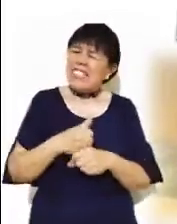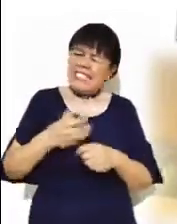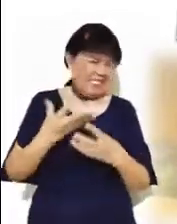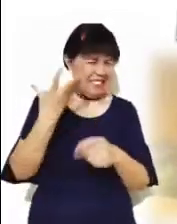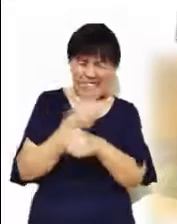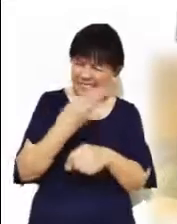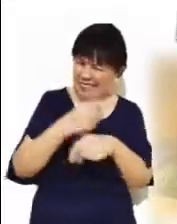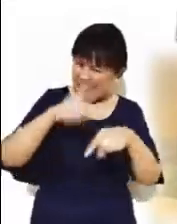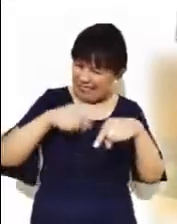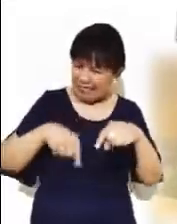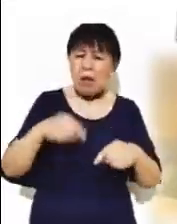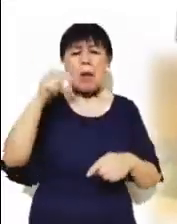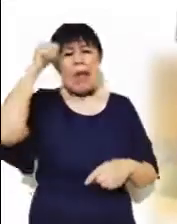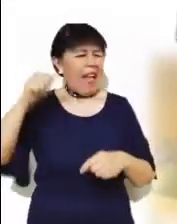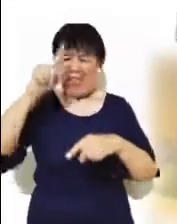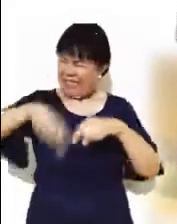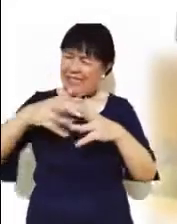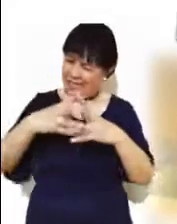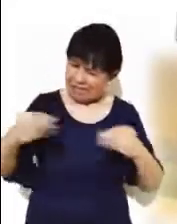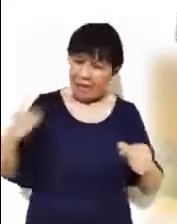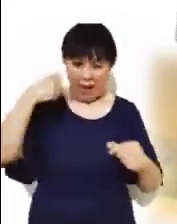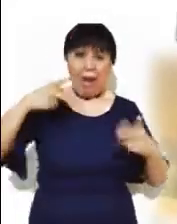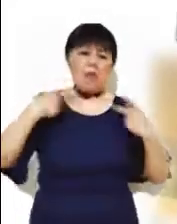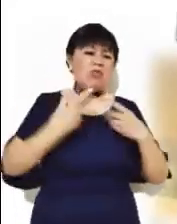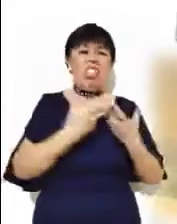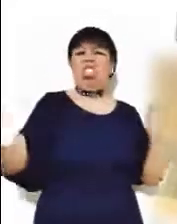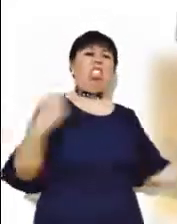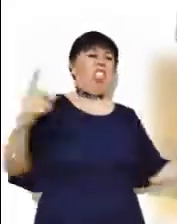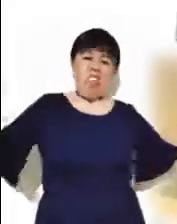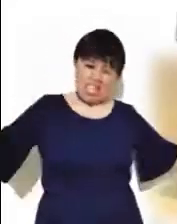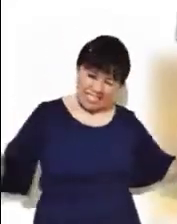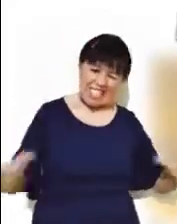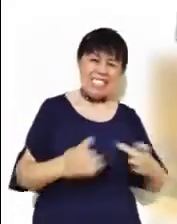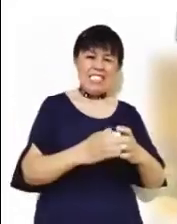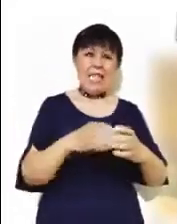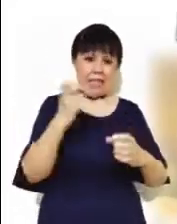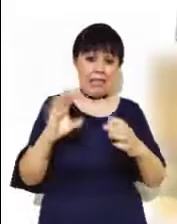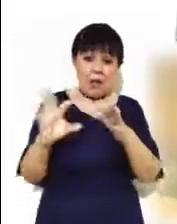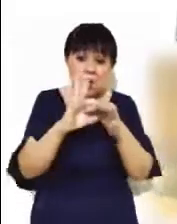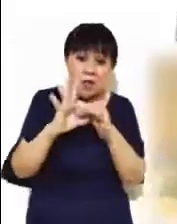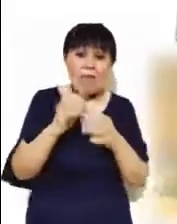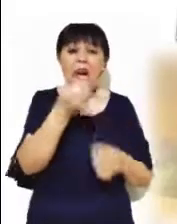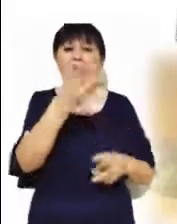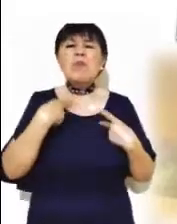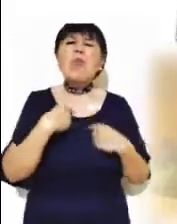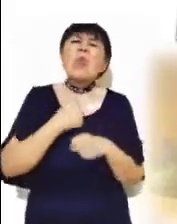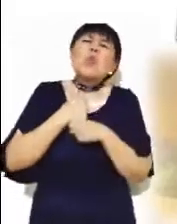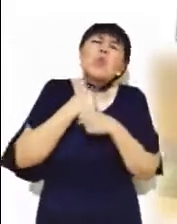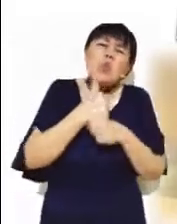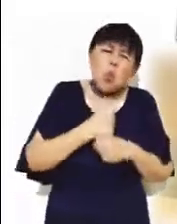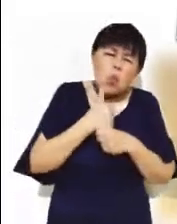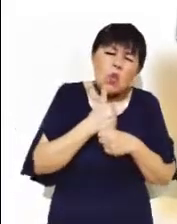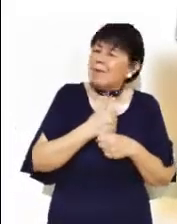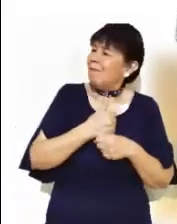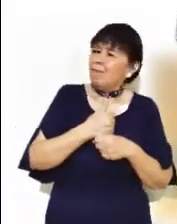sane el pecado, que reintegre comunidades. Una unidad que dé prioridad a quien sufre y